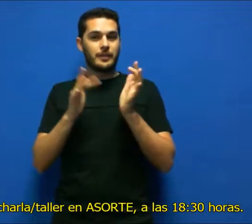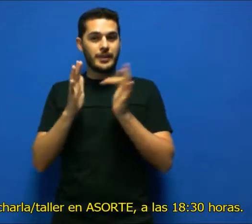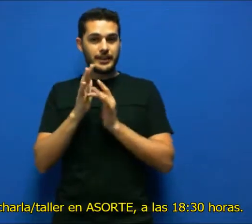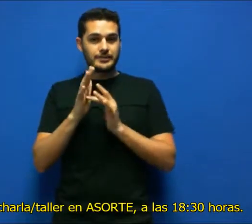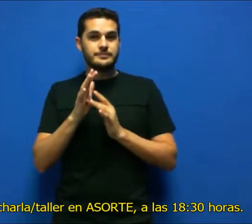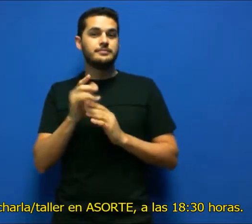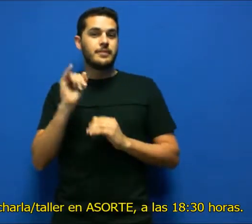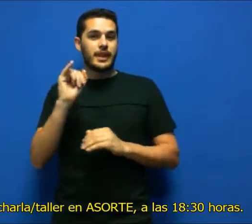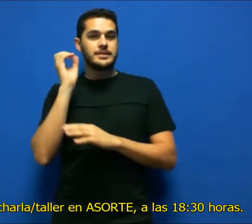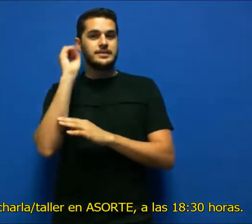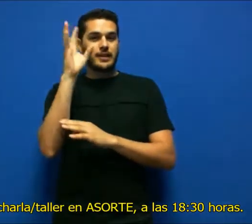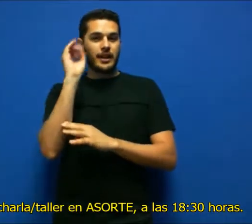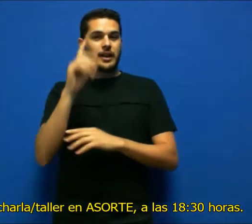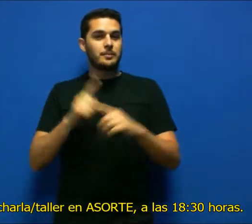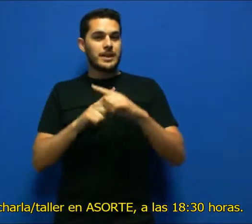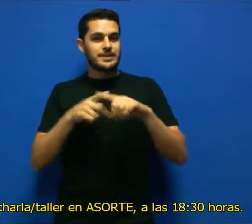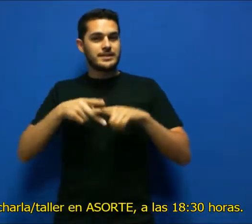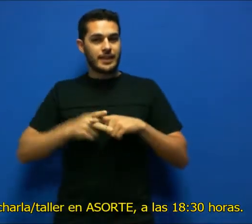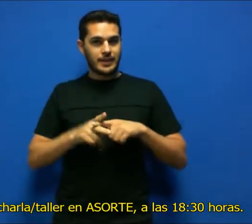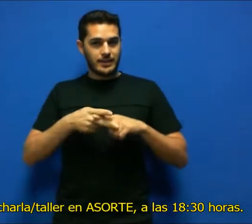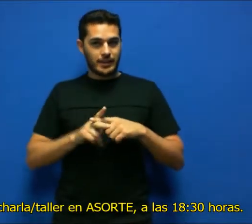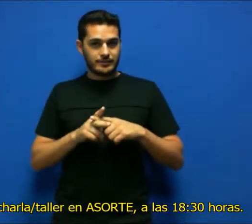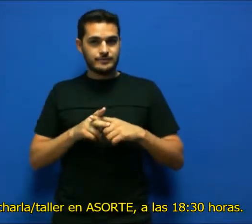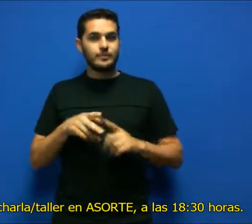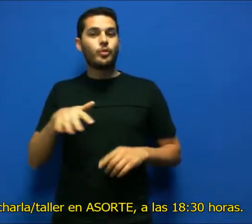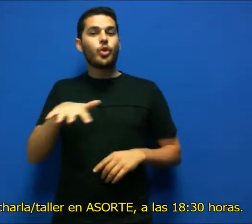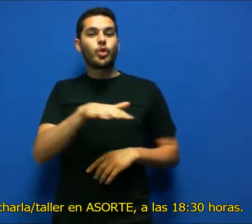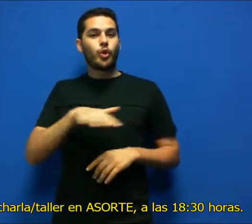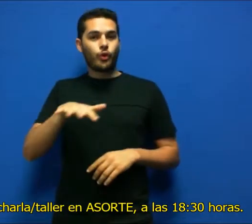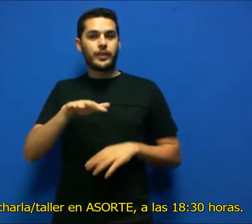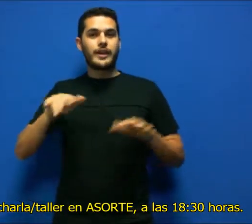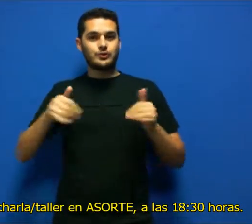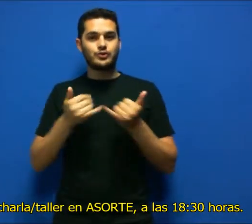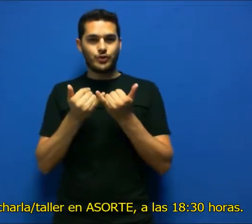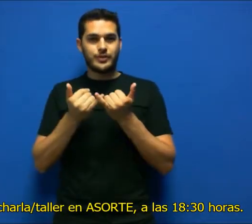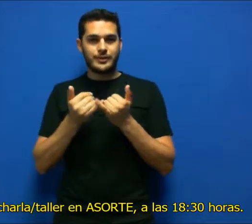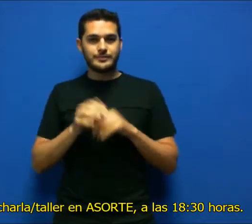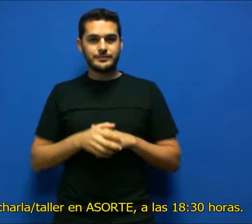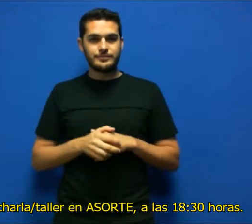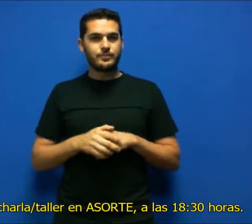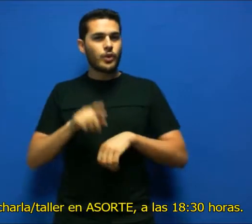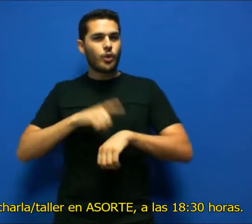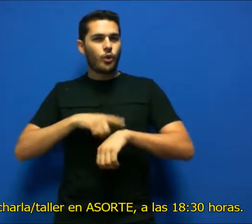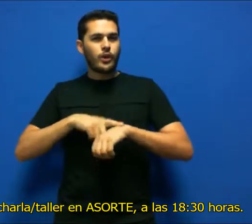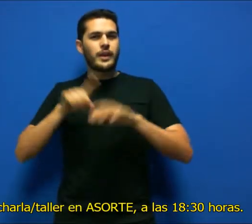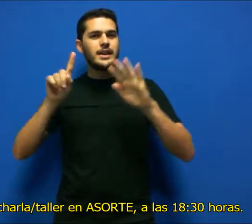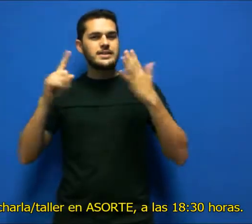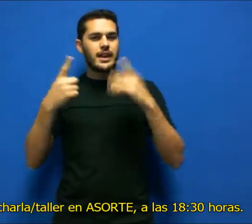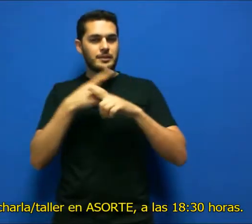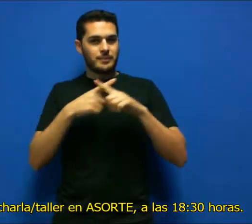habrá una charla taller en Azorte a las seis y media.